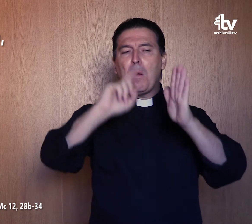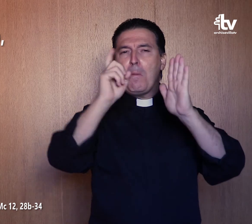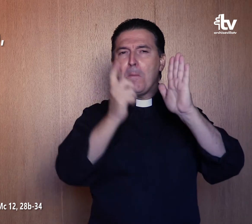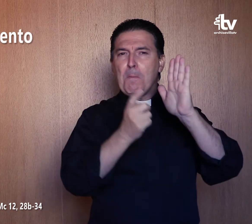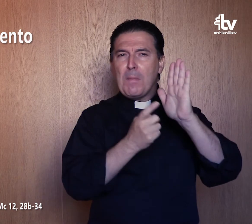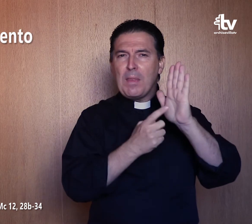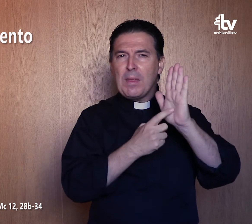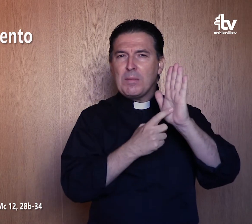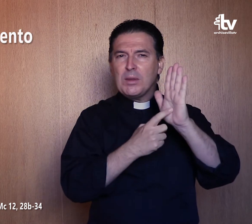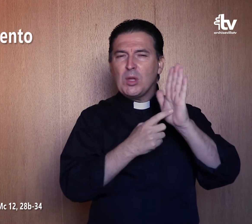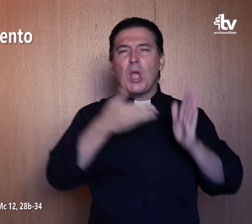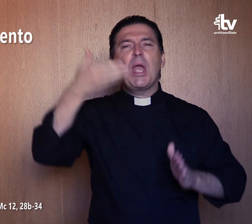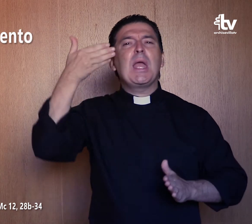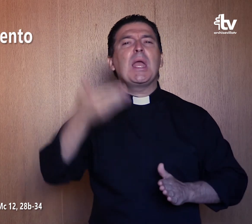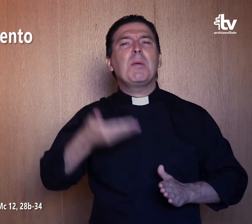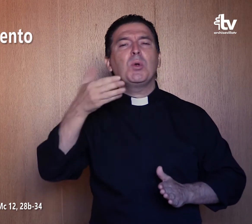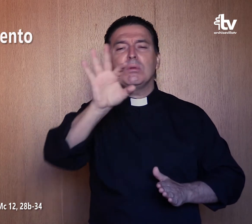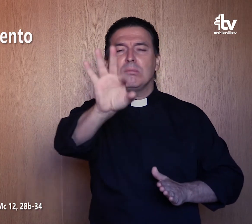mandamiento es el primero de todos?